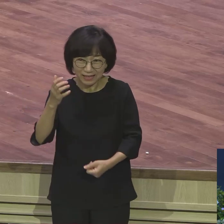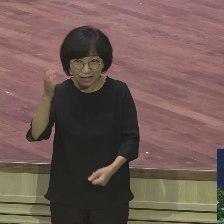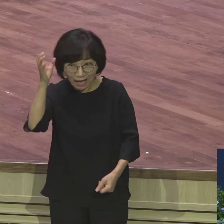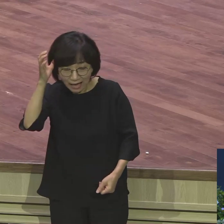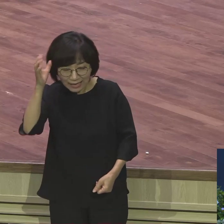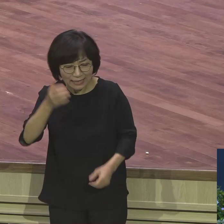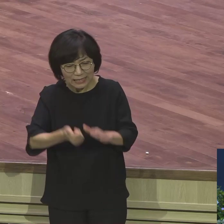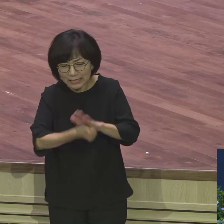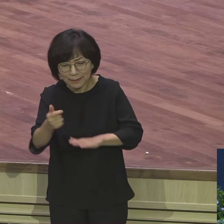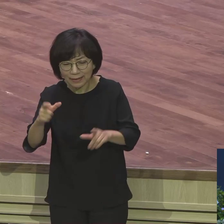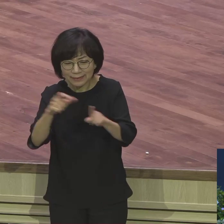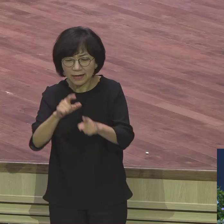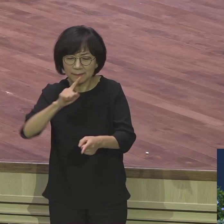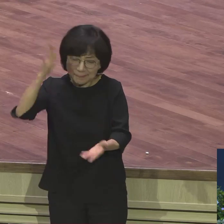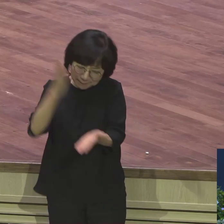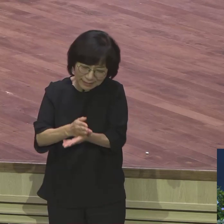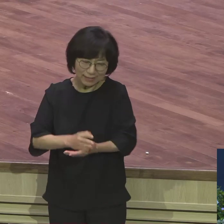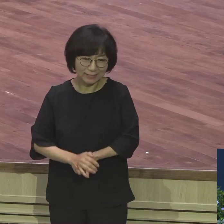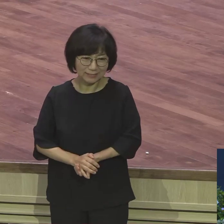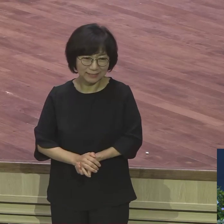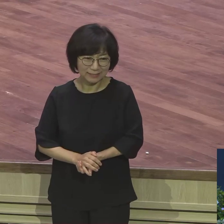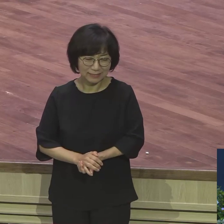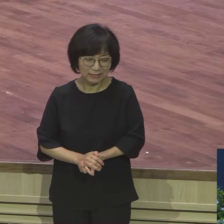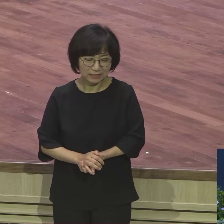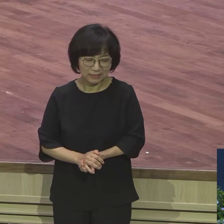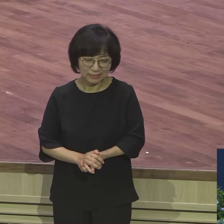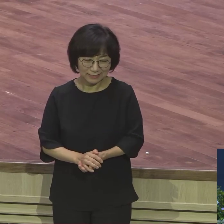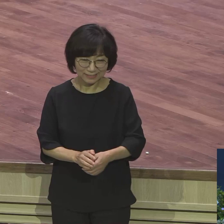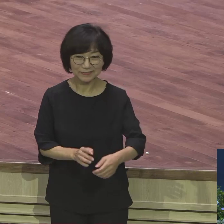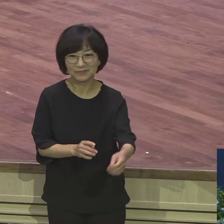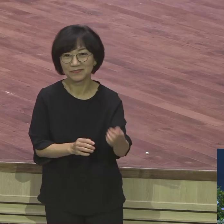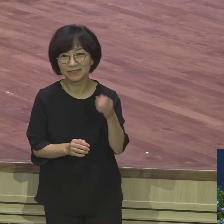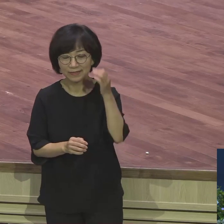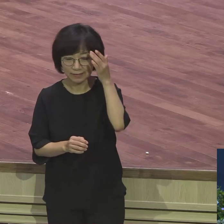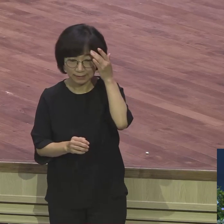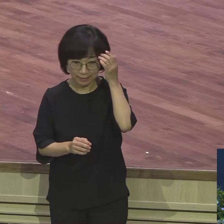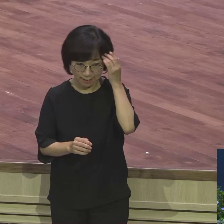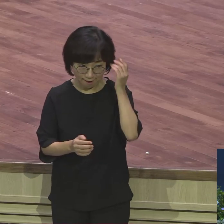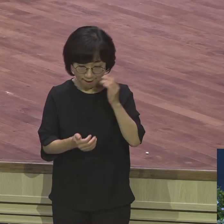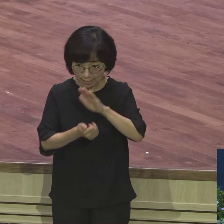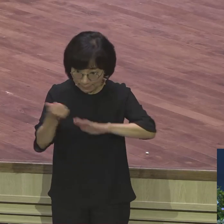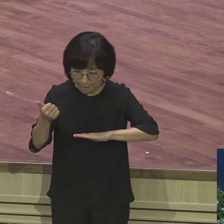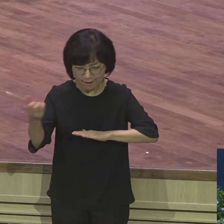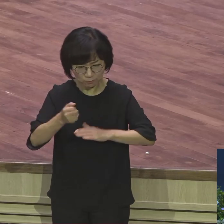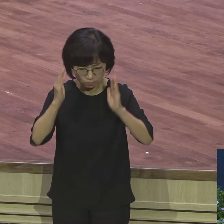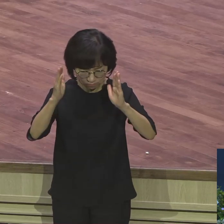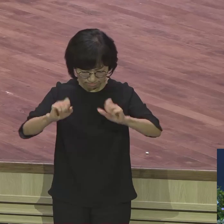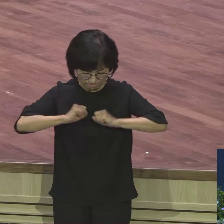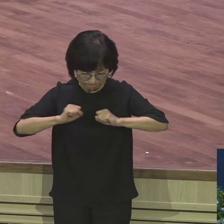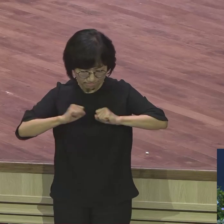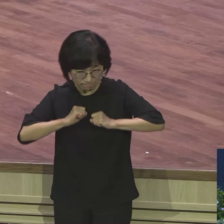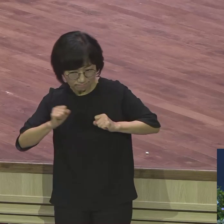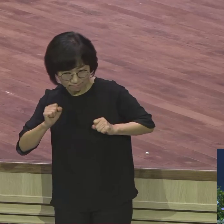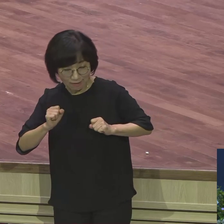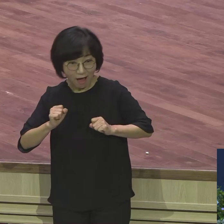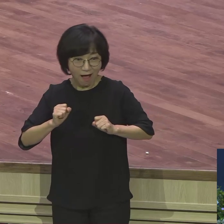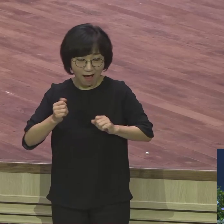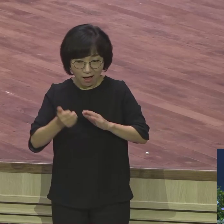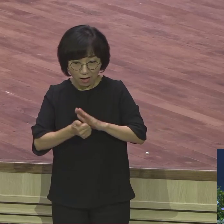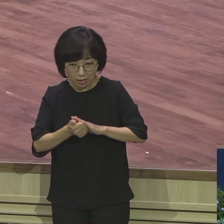좌절을 많이 한다는 겁니다 희망을 가지고 열심히 공부해서 사회에 나오는데 하는 것마다